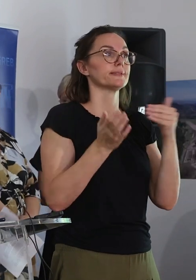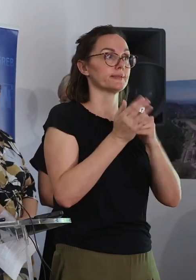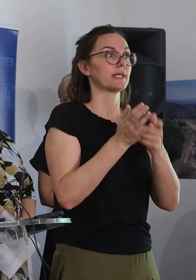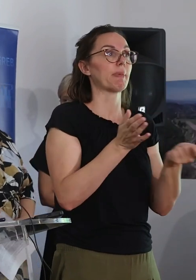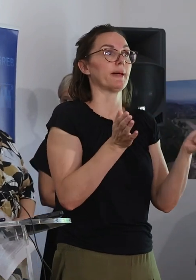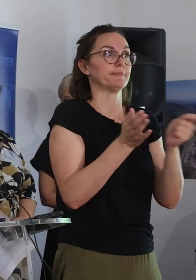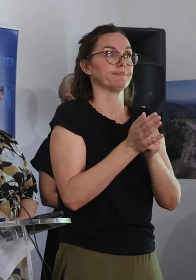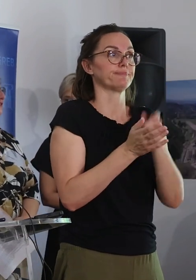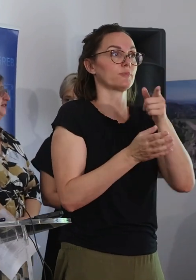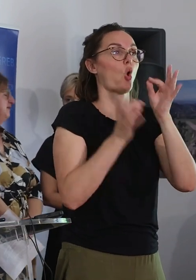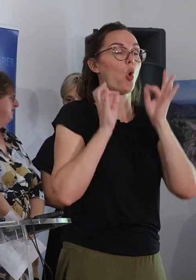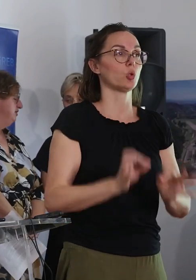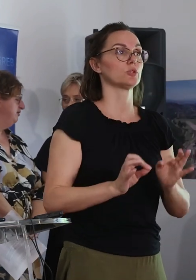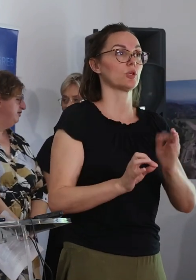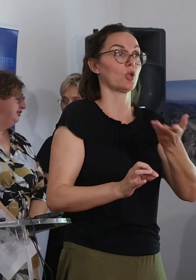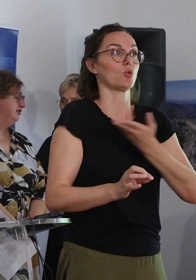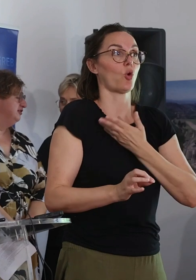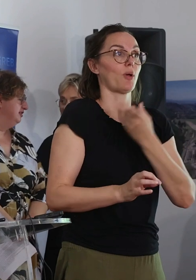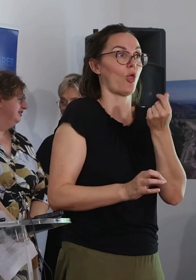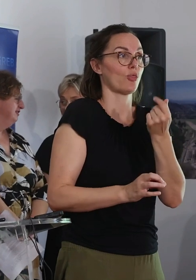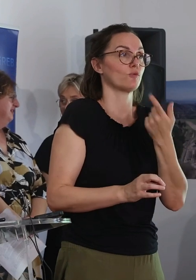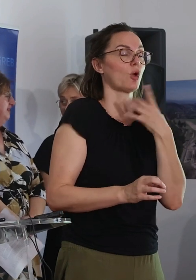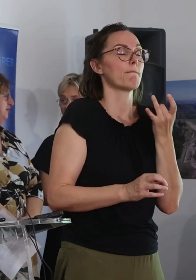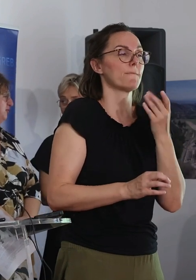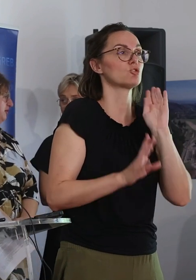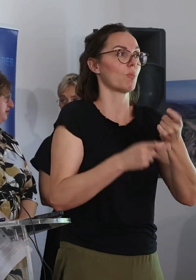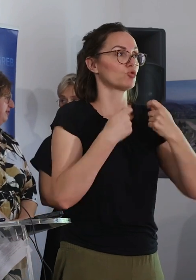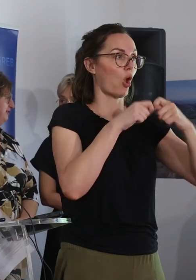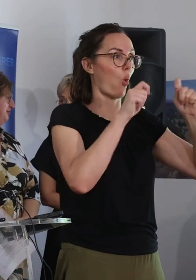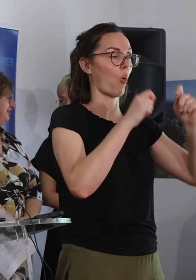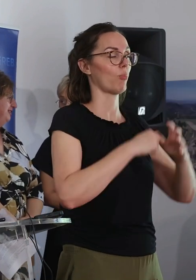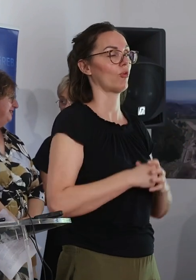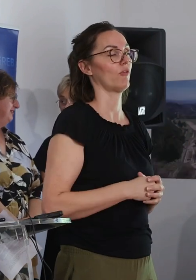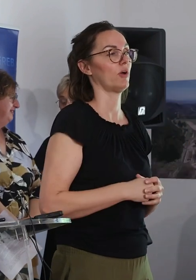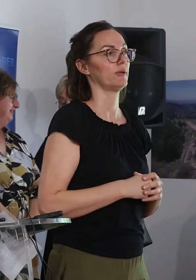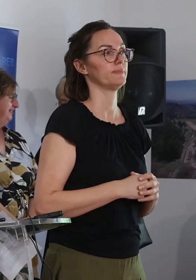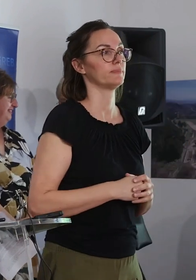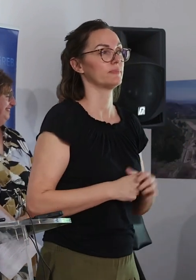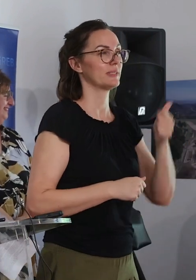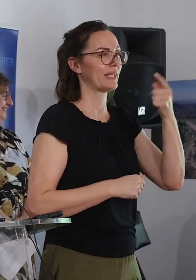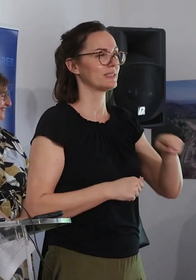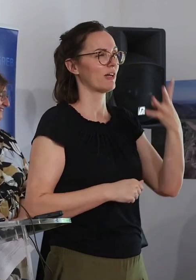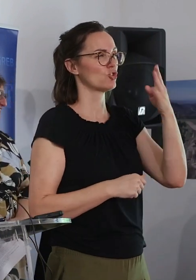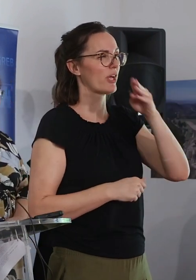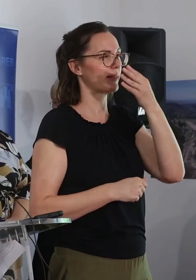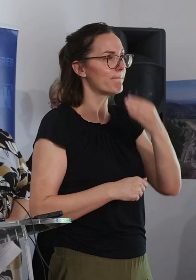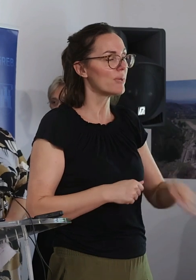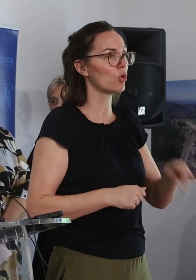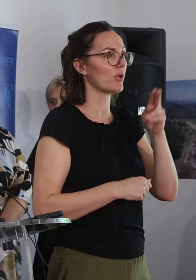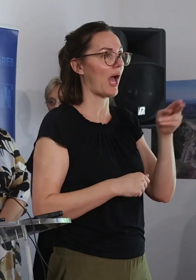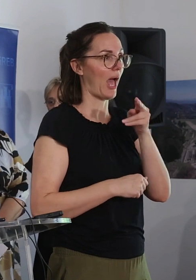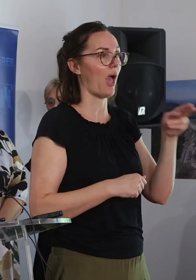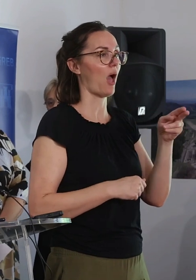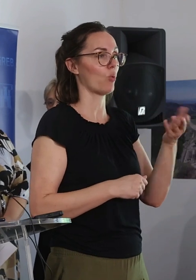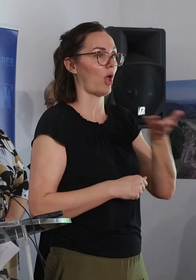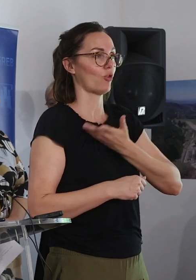i koja je na kraju onda omogućila i puno bržu obnovu i sanaciju. Znači 1,4 milijuna evra je ispraćeno iz police